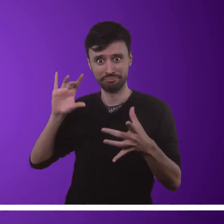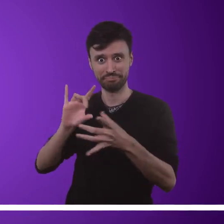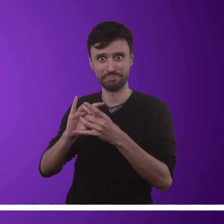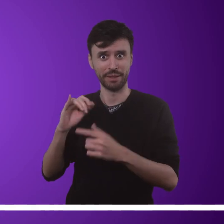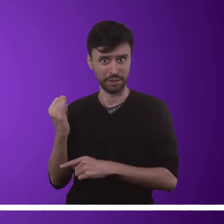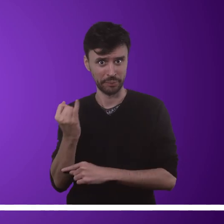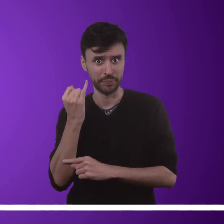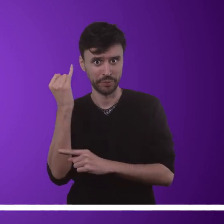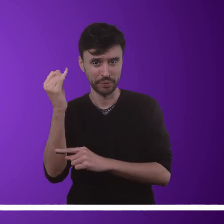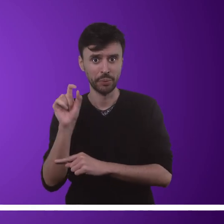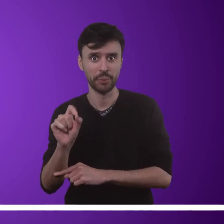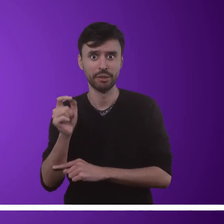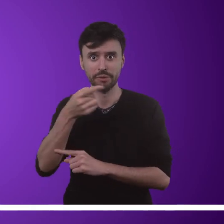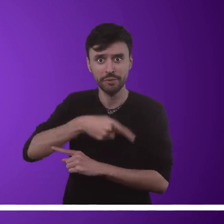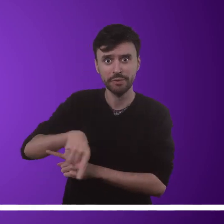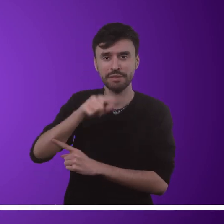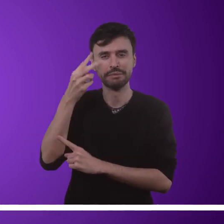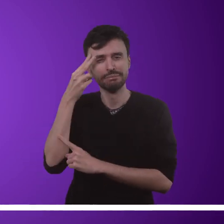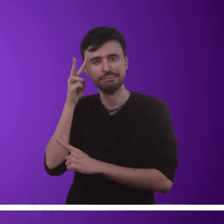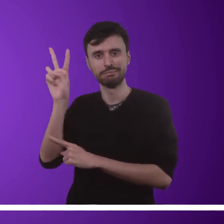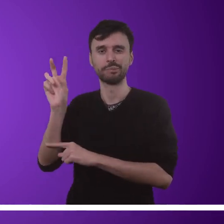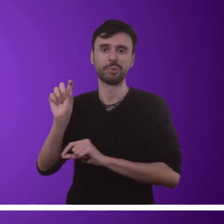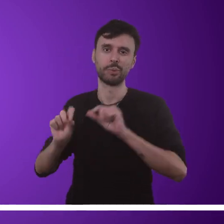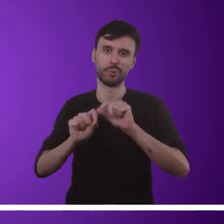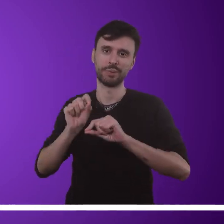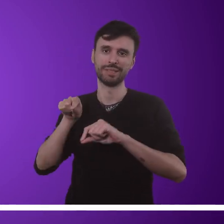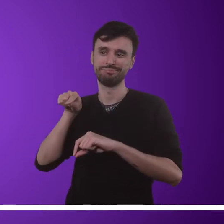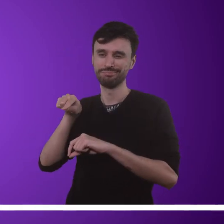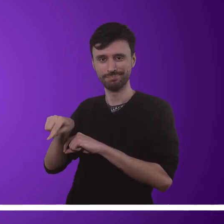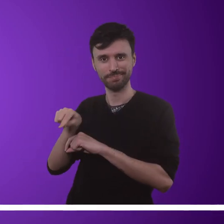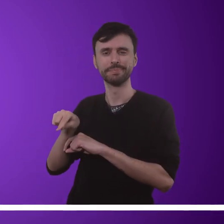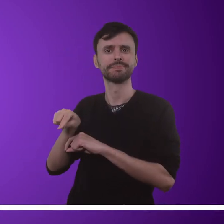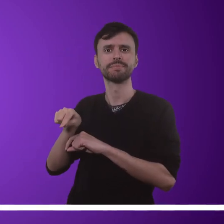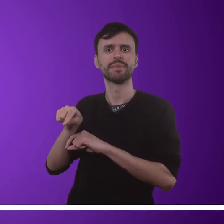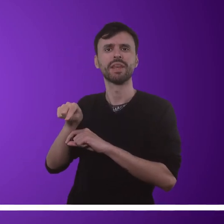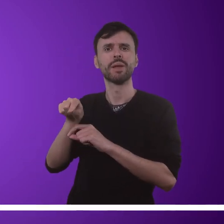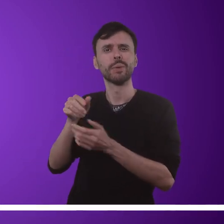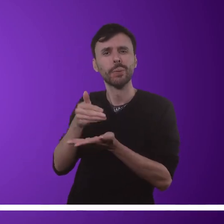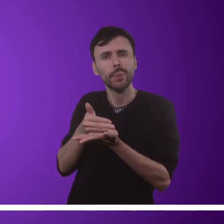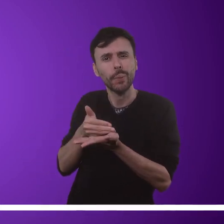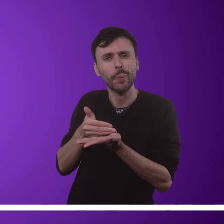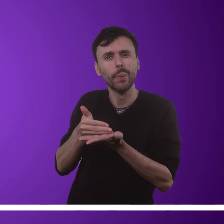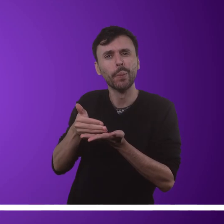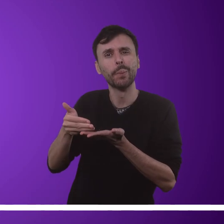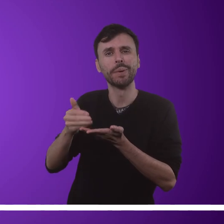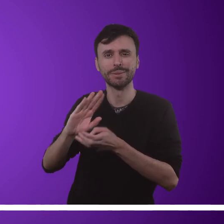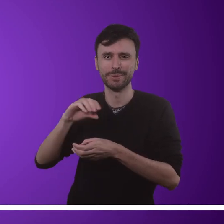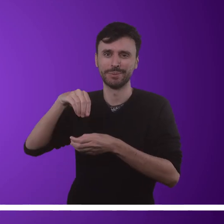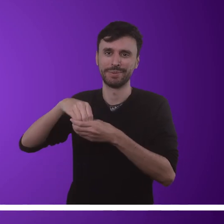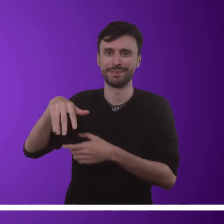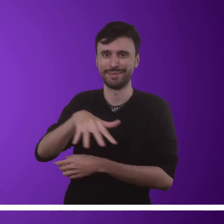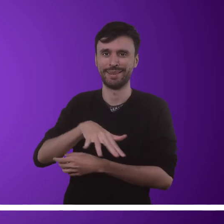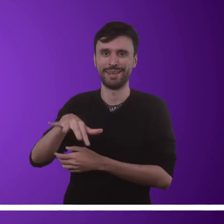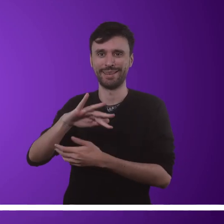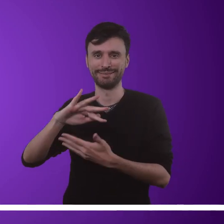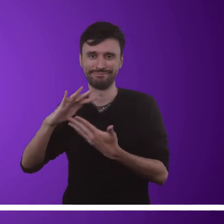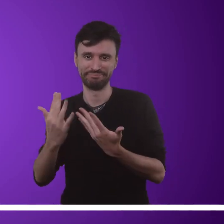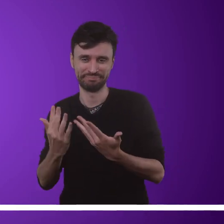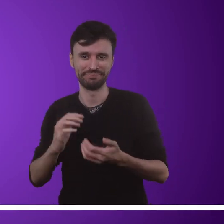indispensável, é importante lembrar que esse é apenas o início da jornada na língua brasileira de